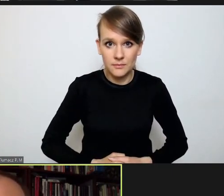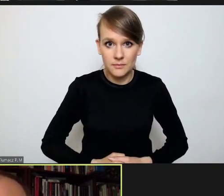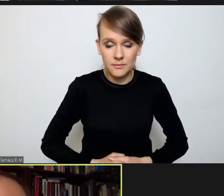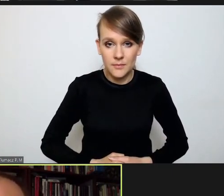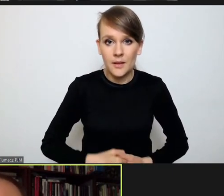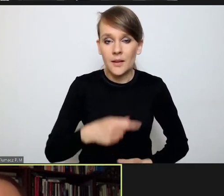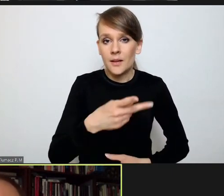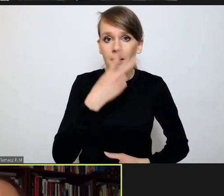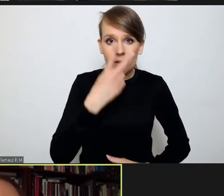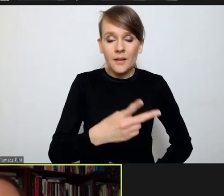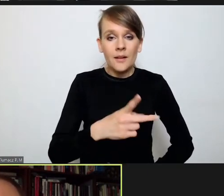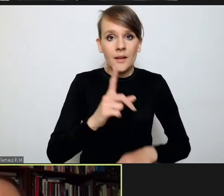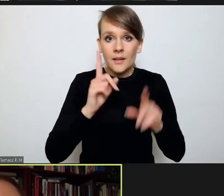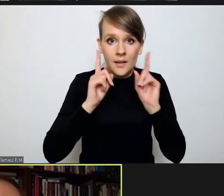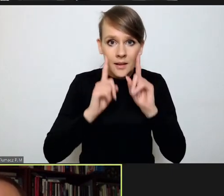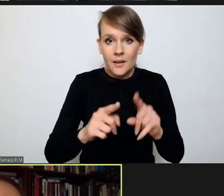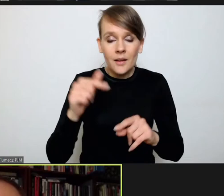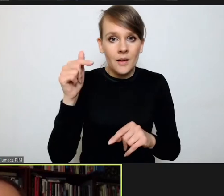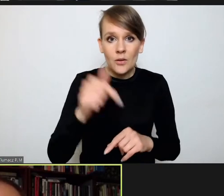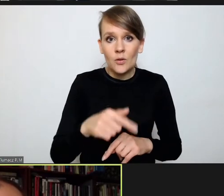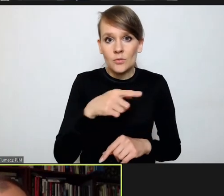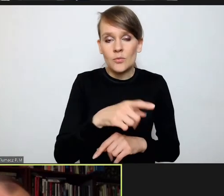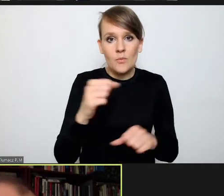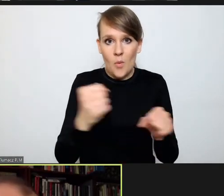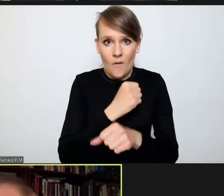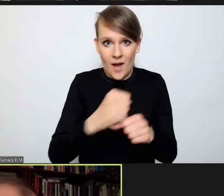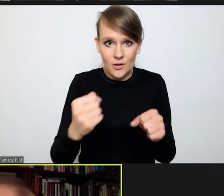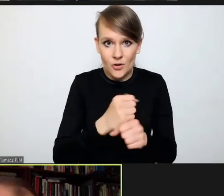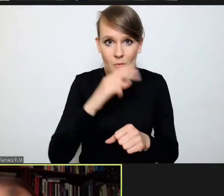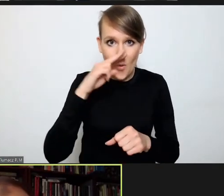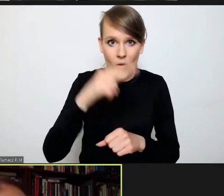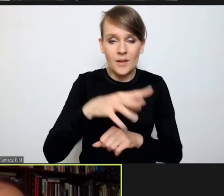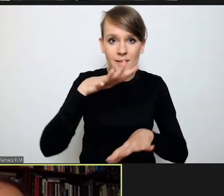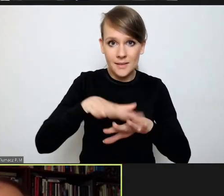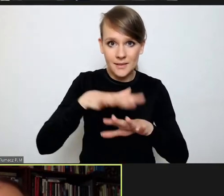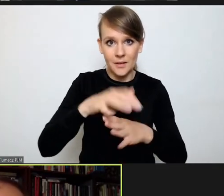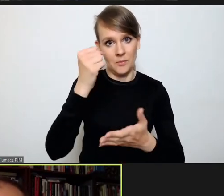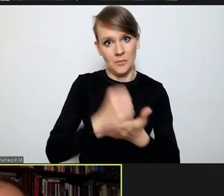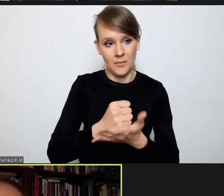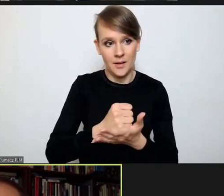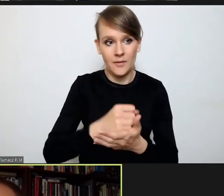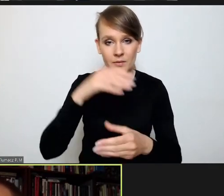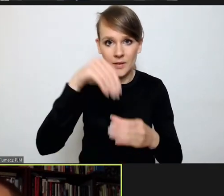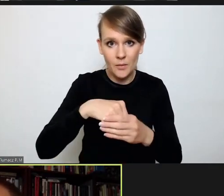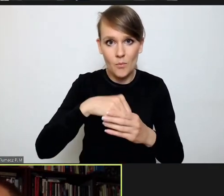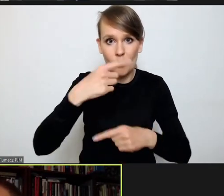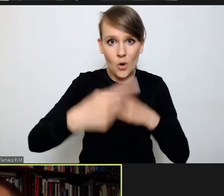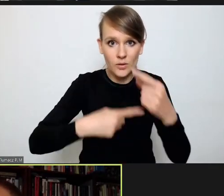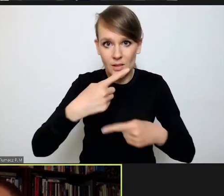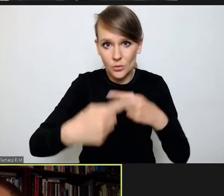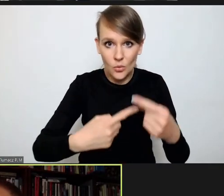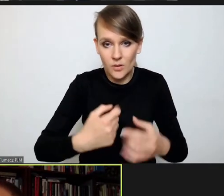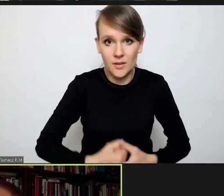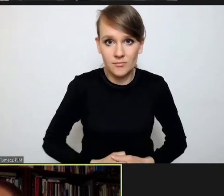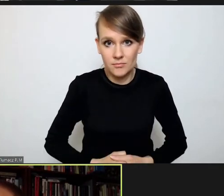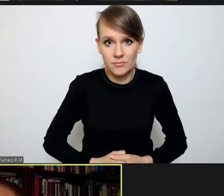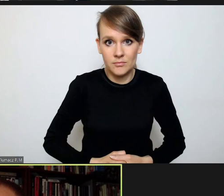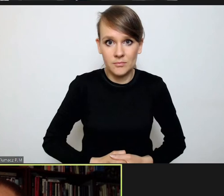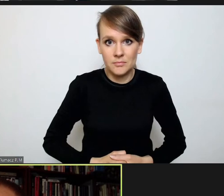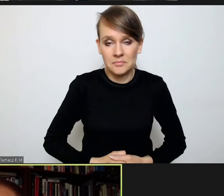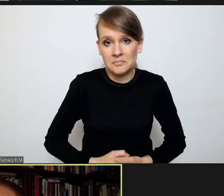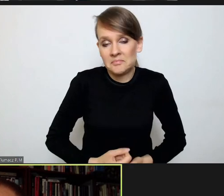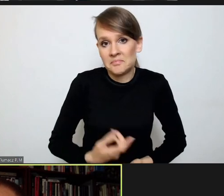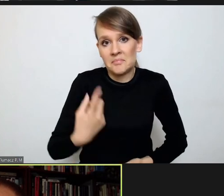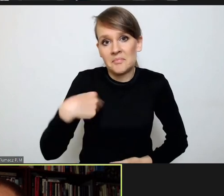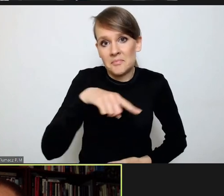Można mieć naprawdę absolutnie totalnie poważne podejście do systemu prawnego i do procedur. I dla nas to jest jakieś takie, bym powiedział,